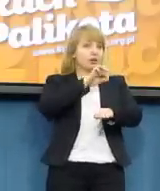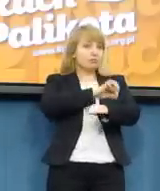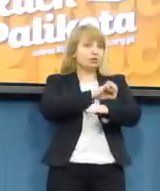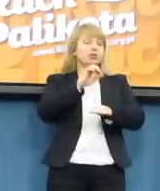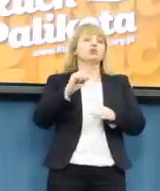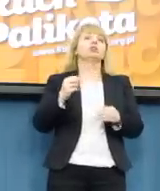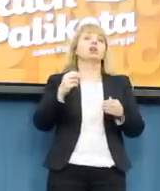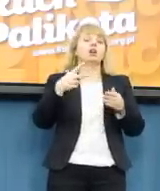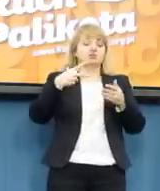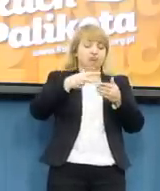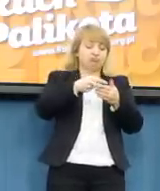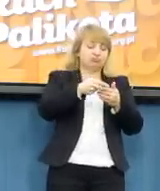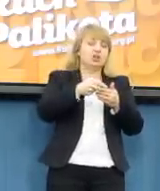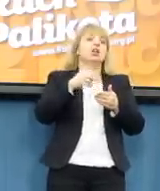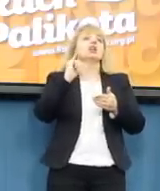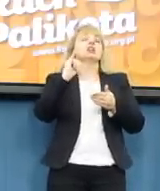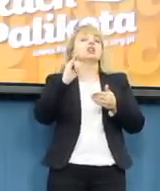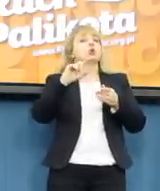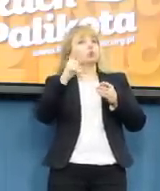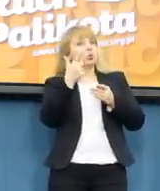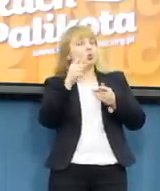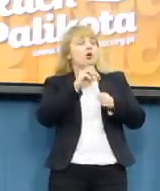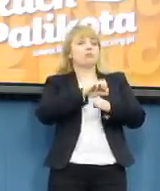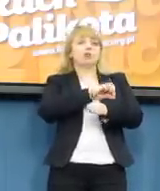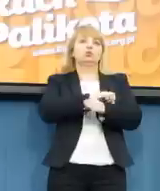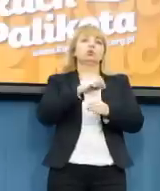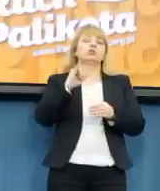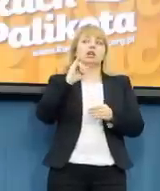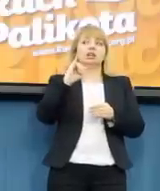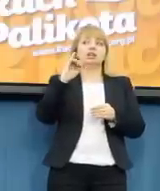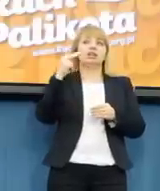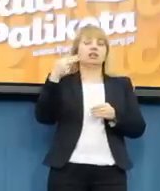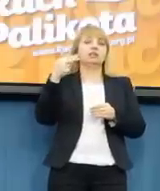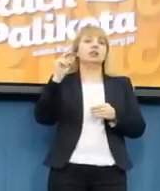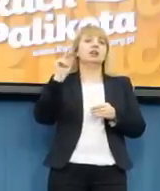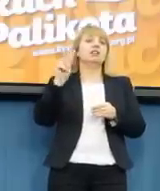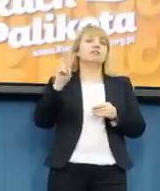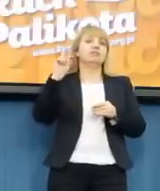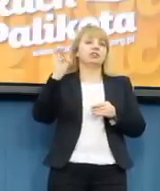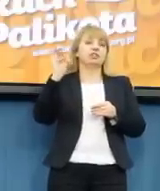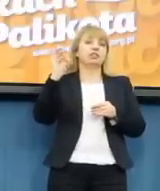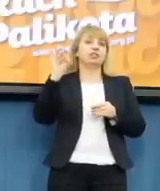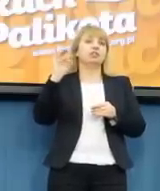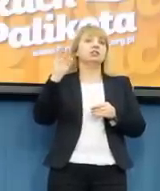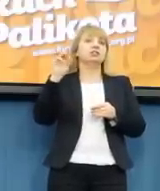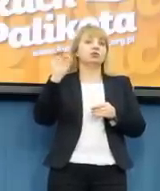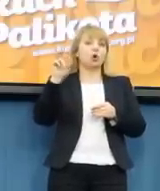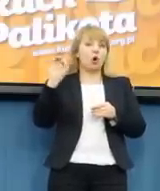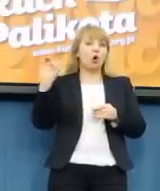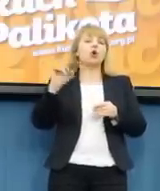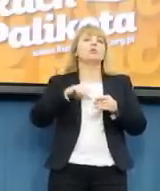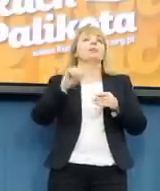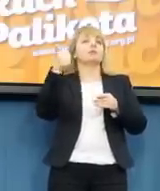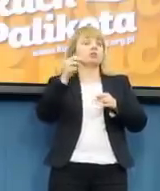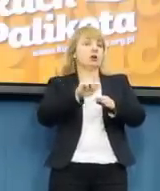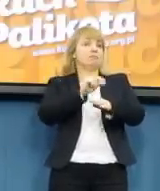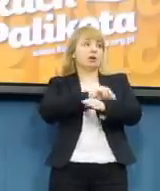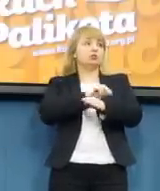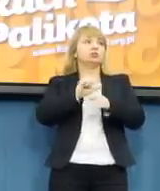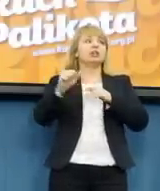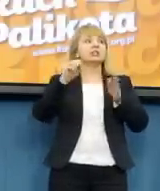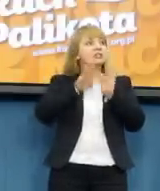vitro, ich koszt jest zdecydowanie różny. Pierwsza metoda jest bardzo tania. Wiele gabinetów